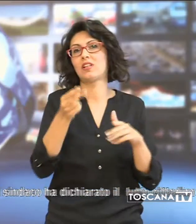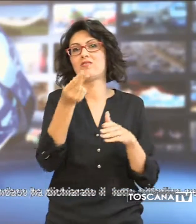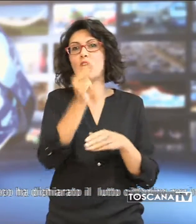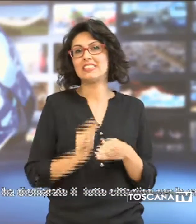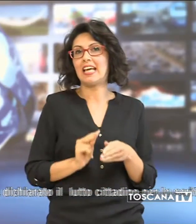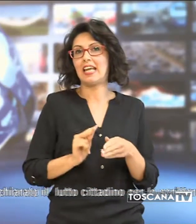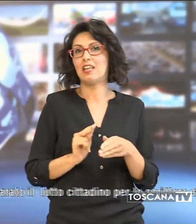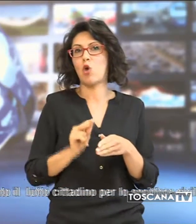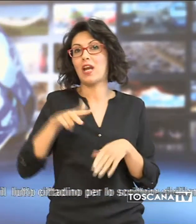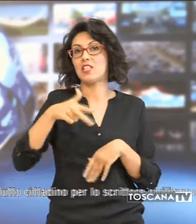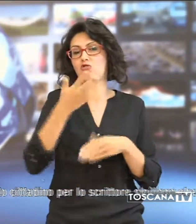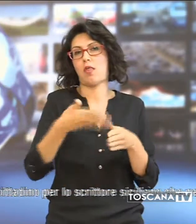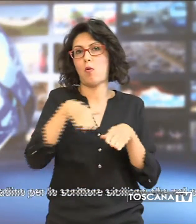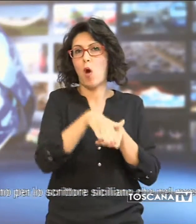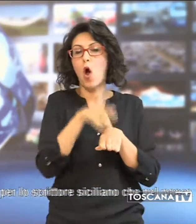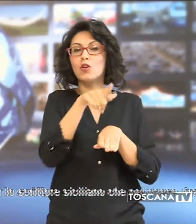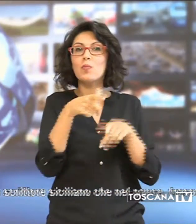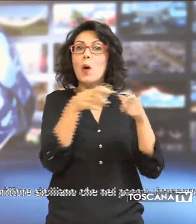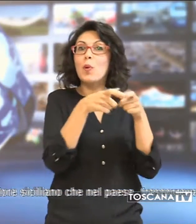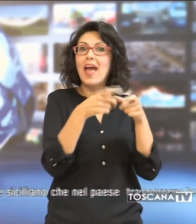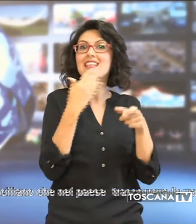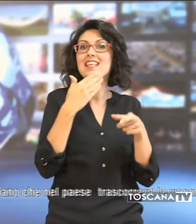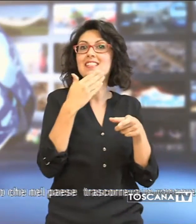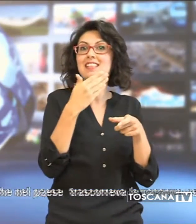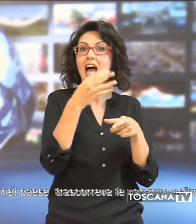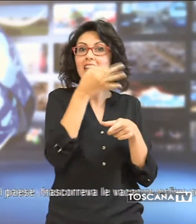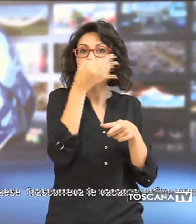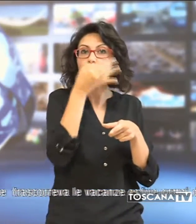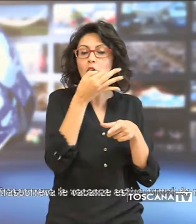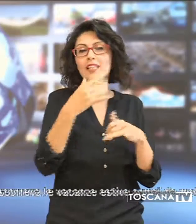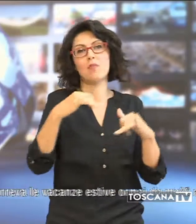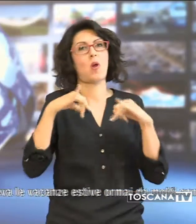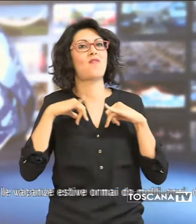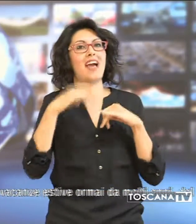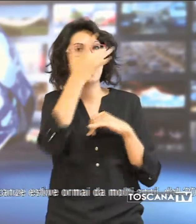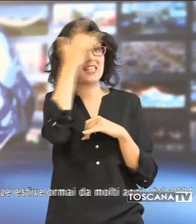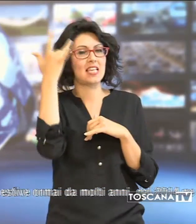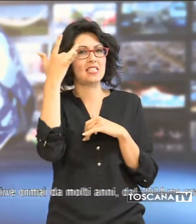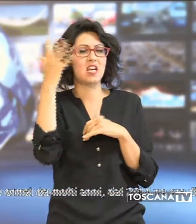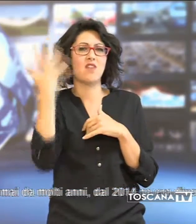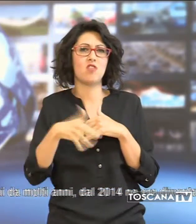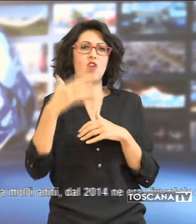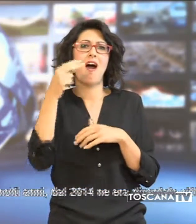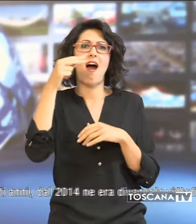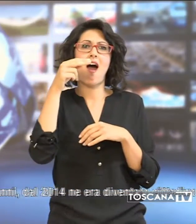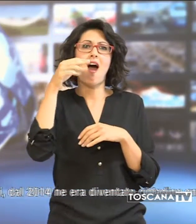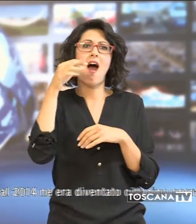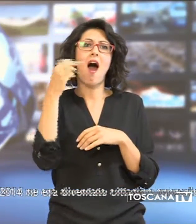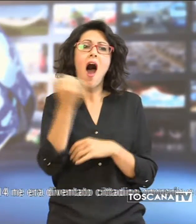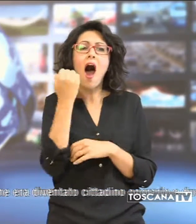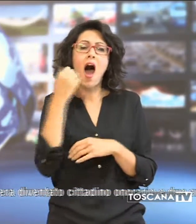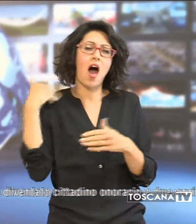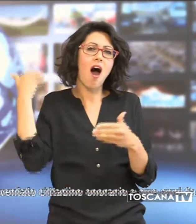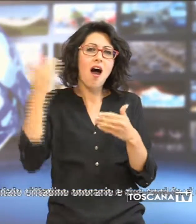siciliano che nel paese trascorreva le vacanze estive ormai da molti anni. Dal 2014